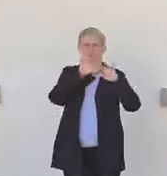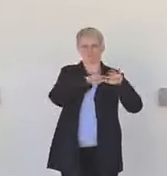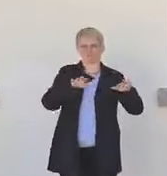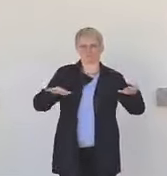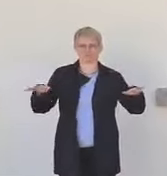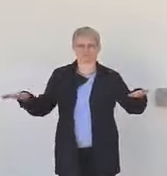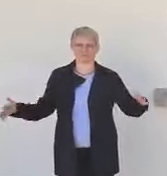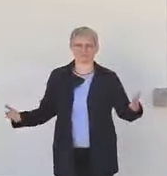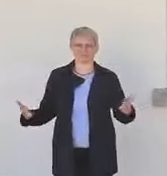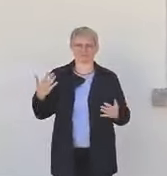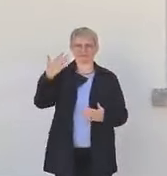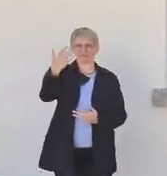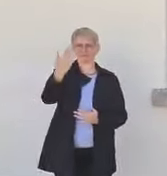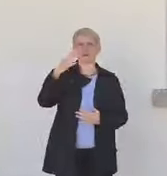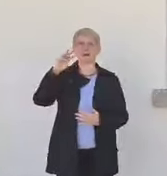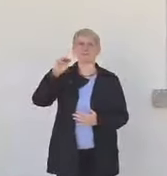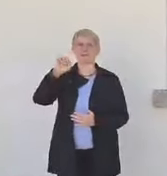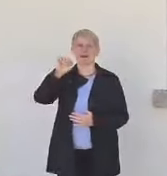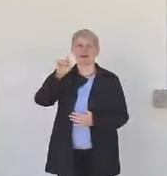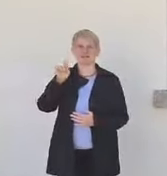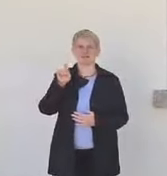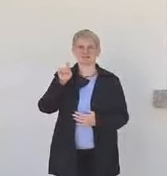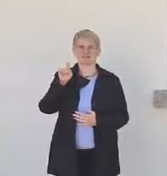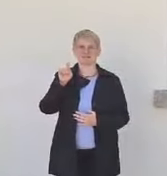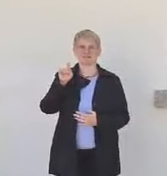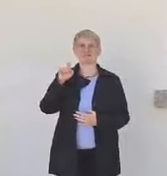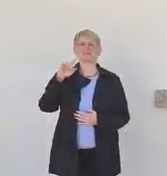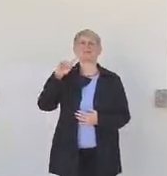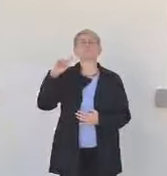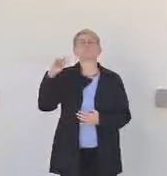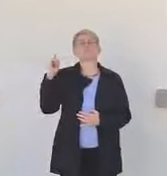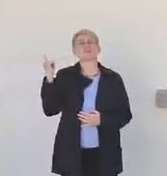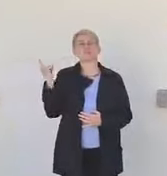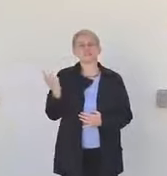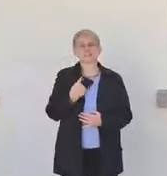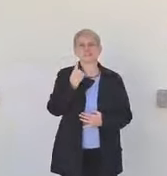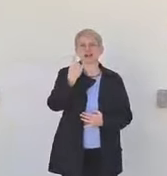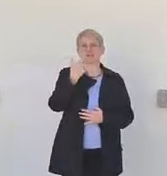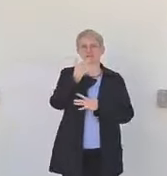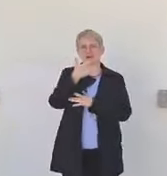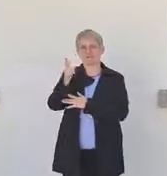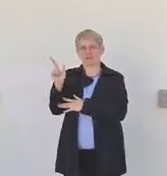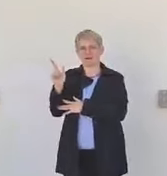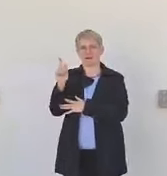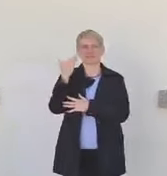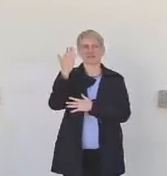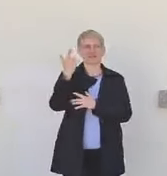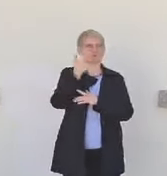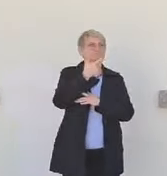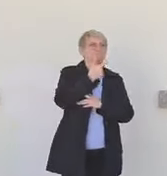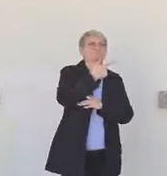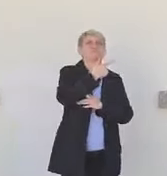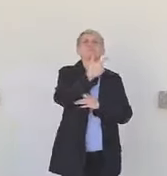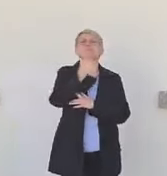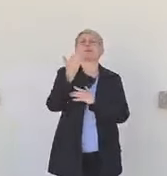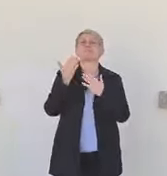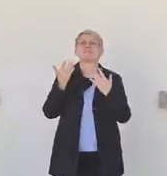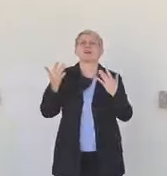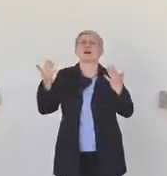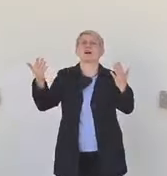jetzt unser Kameramann ist, wird aber nachher beim Gehen nochmal die Weite des Platzes erfassen. Und wer gerne nähere Informationen auch zum Appellplatz haben